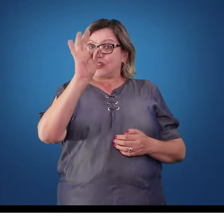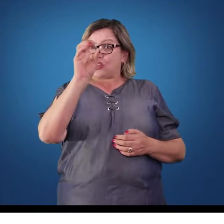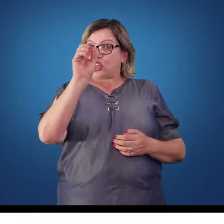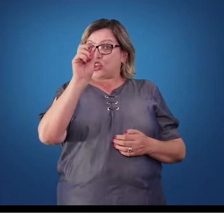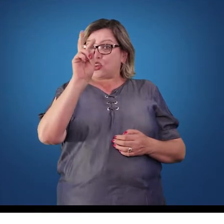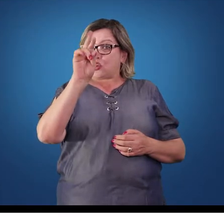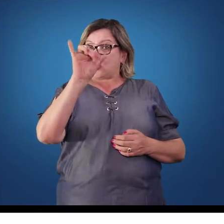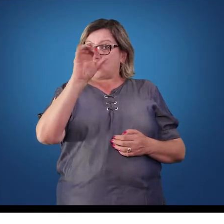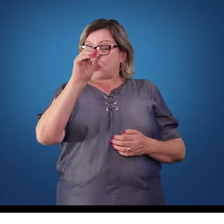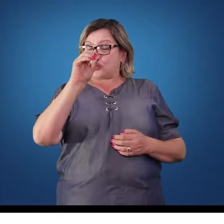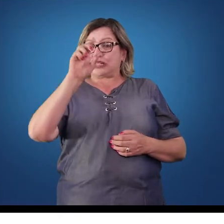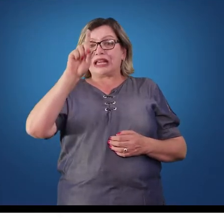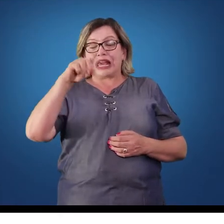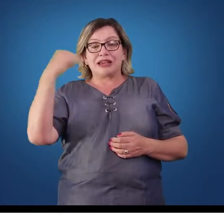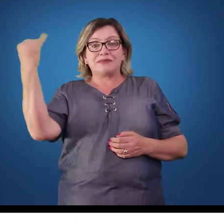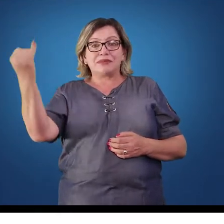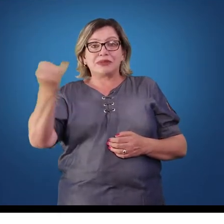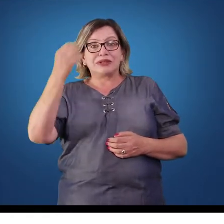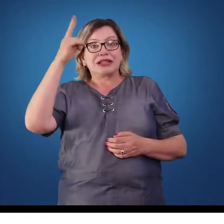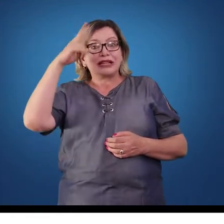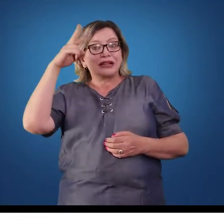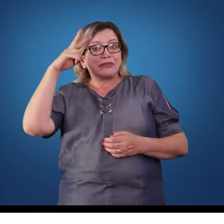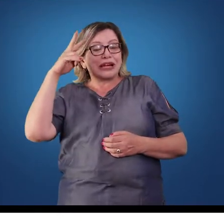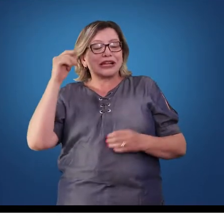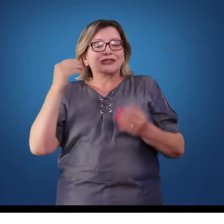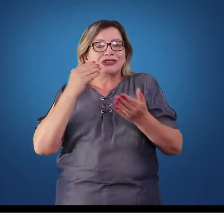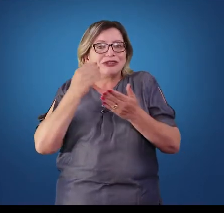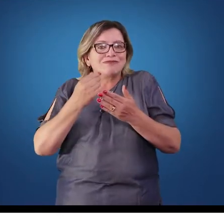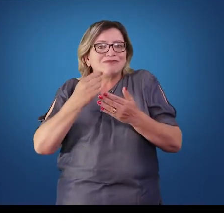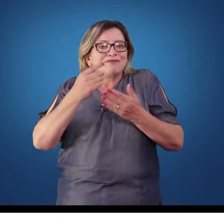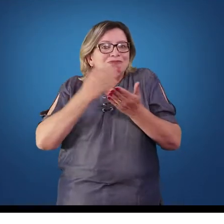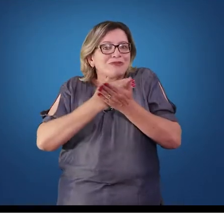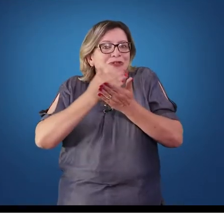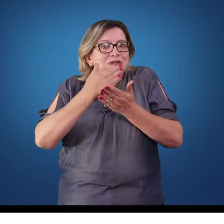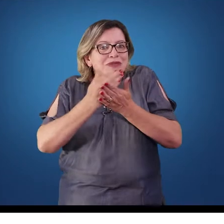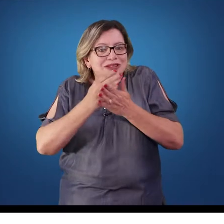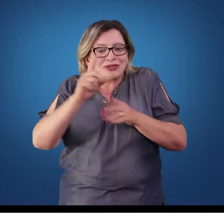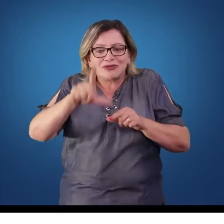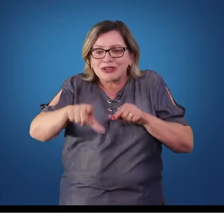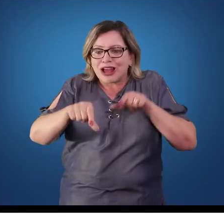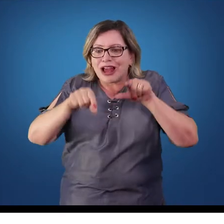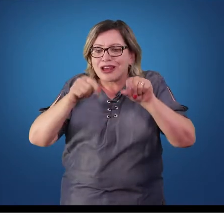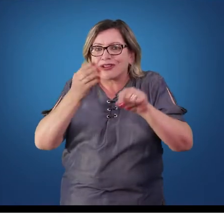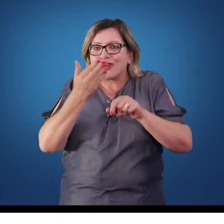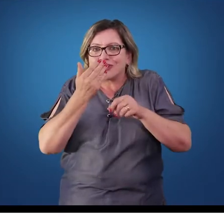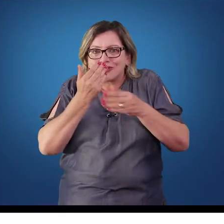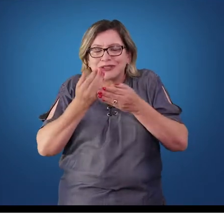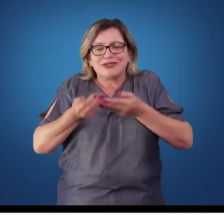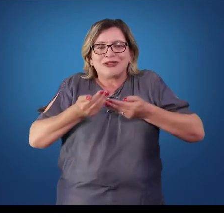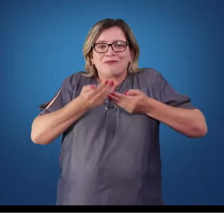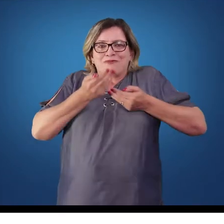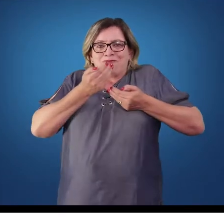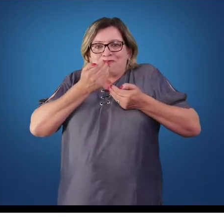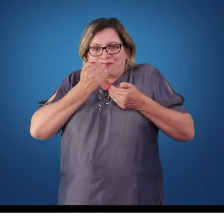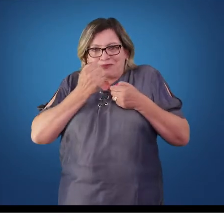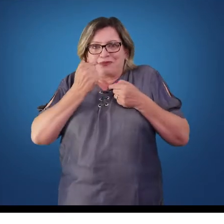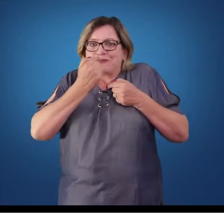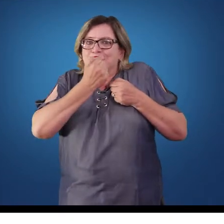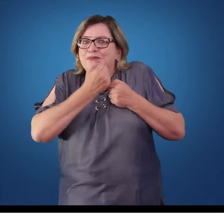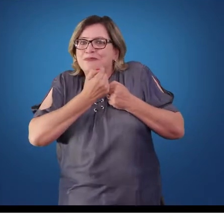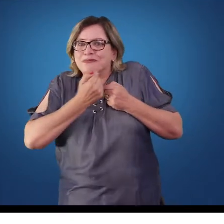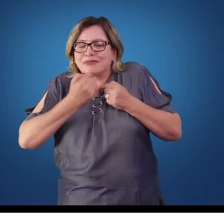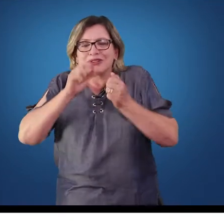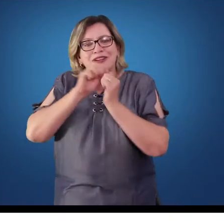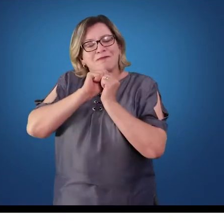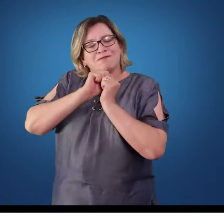digestão começa com a seleção e a introdução dos alimentos à boca, onde durante o processo